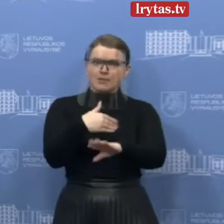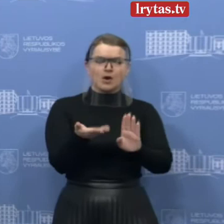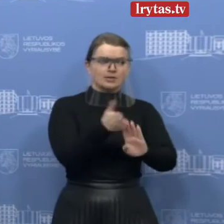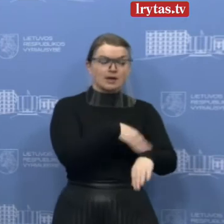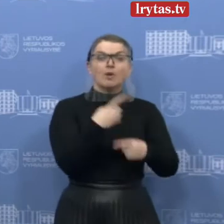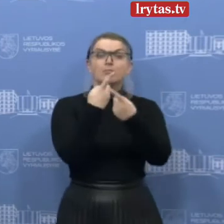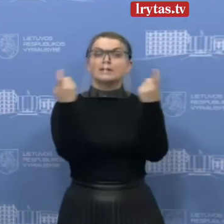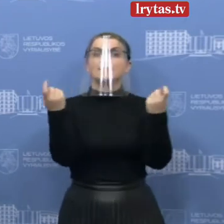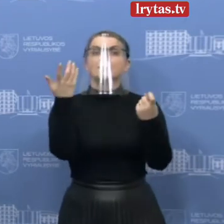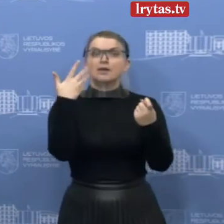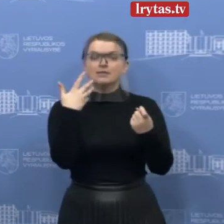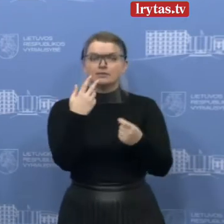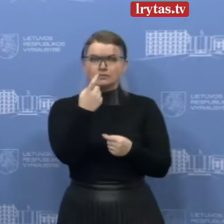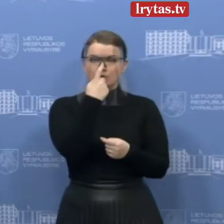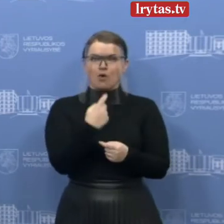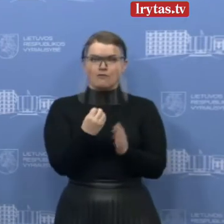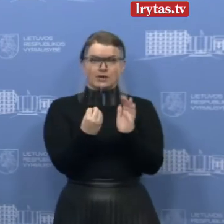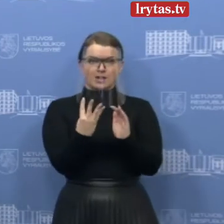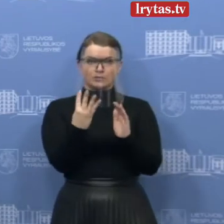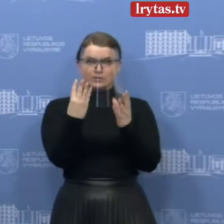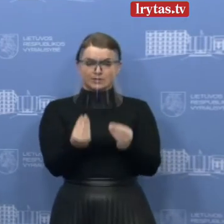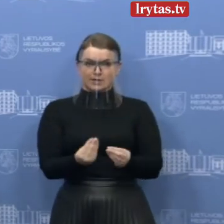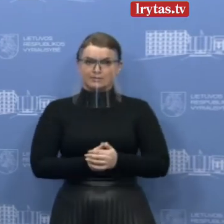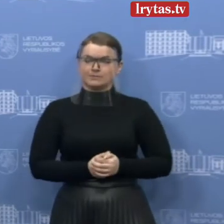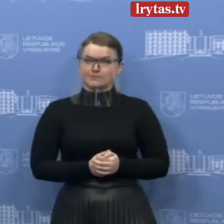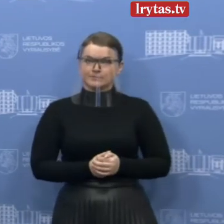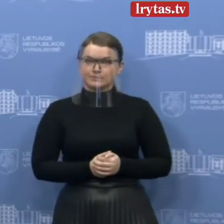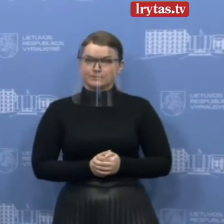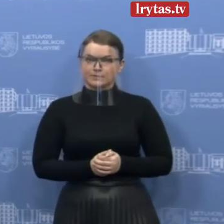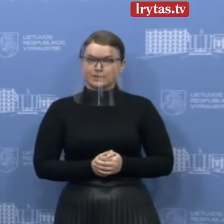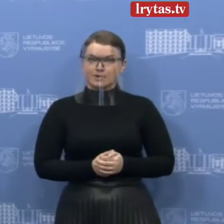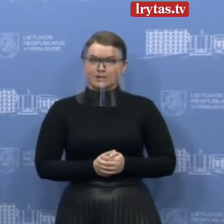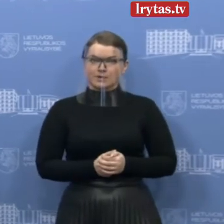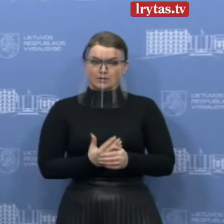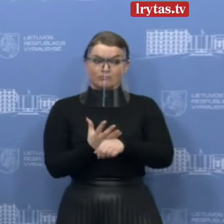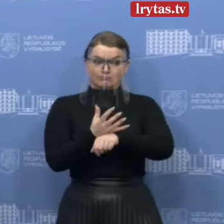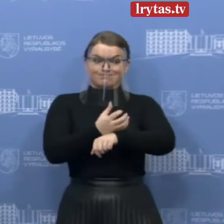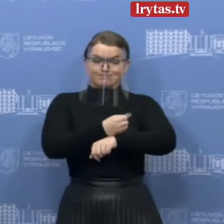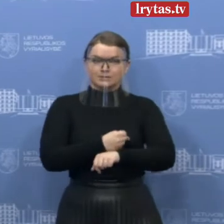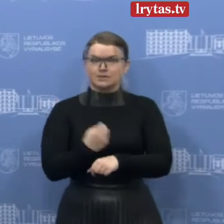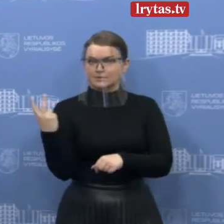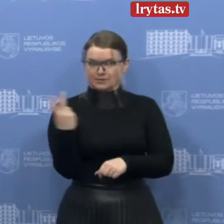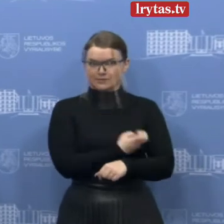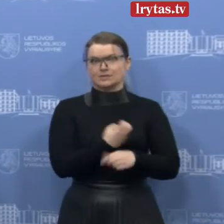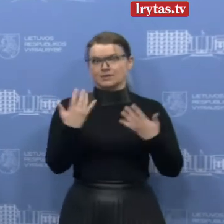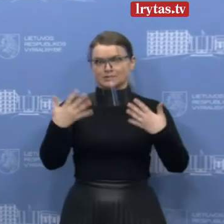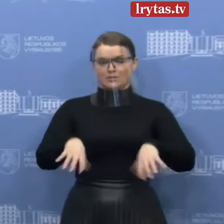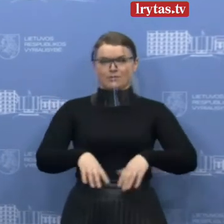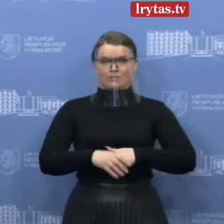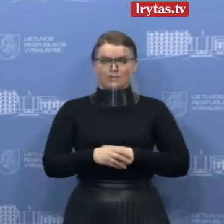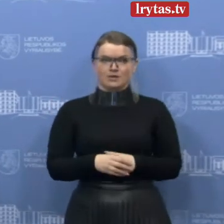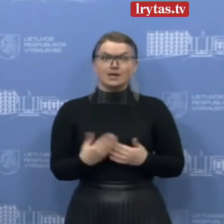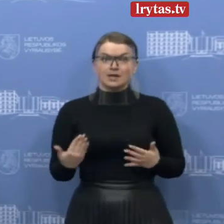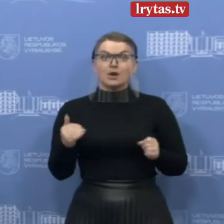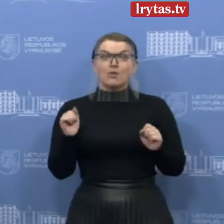jausybės buvo paskelbtas dar kovo 14 dieną. Tai iš tiesų jau praėjo nemažai laiko, dvi pilnos savaitės, per kurias buvo